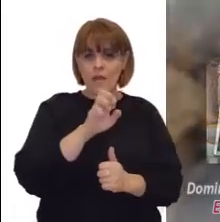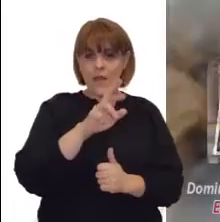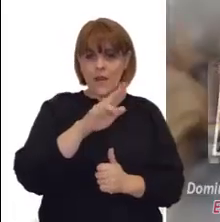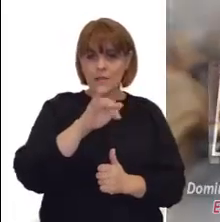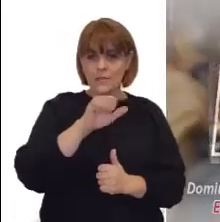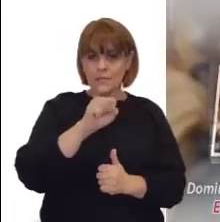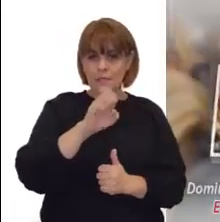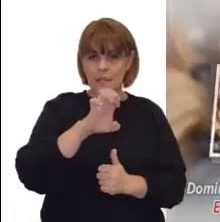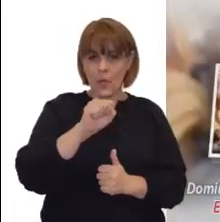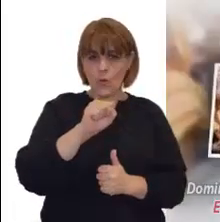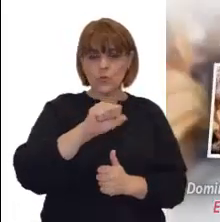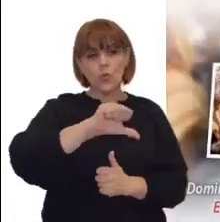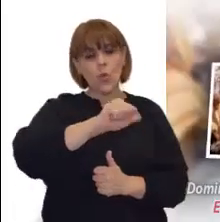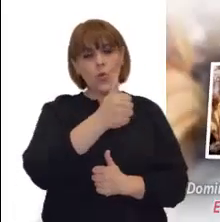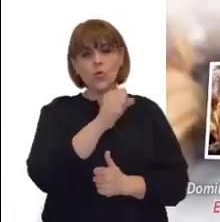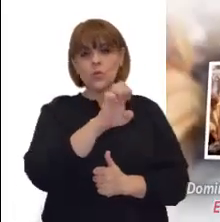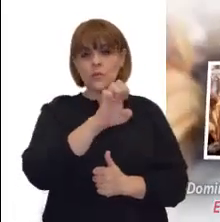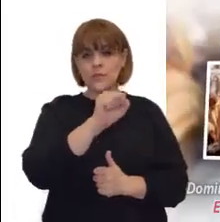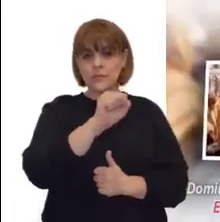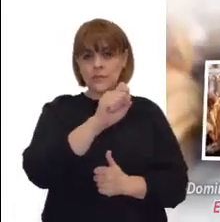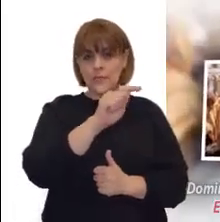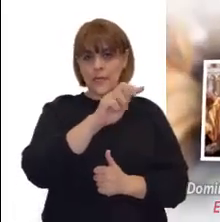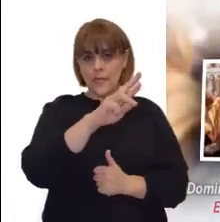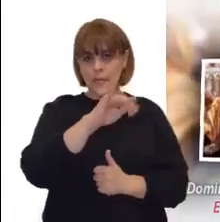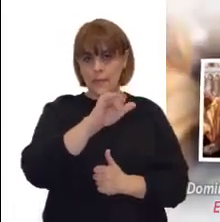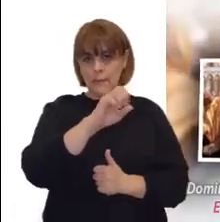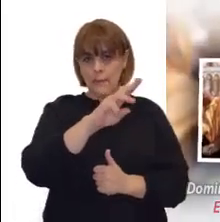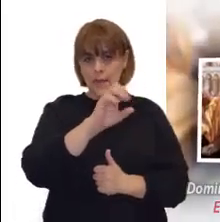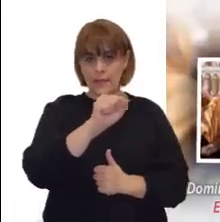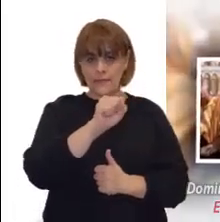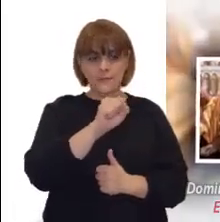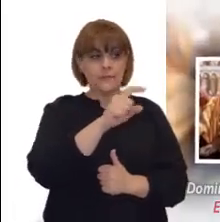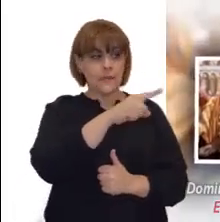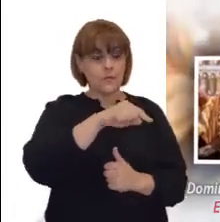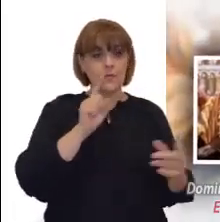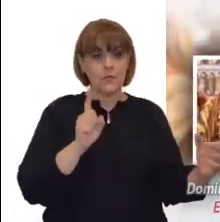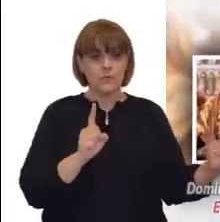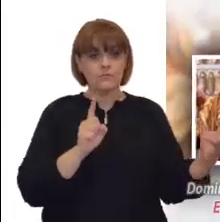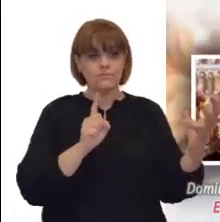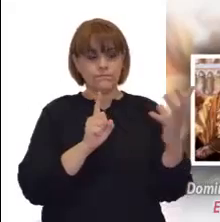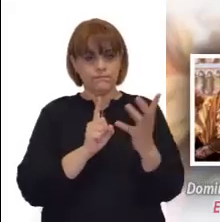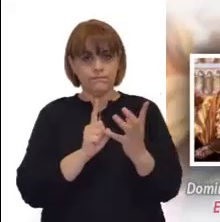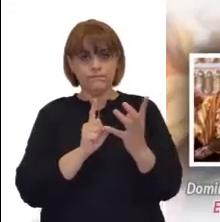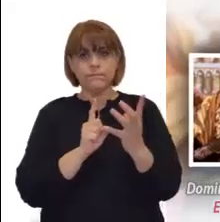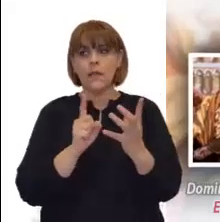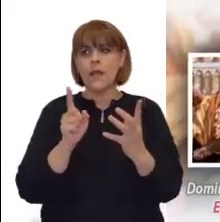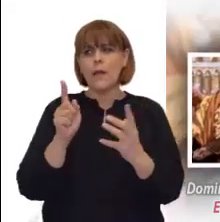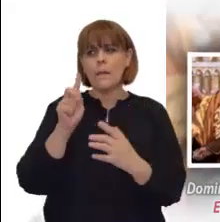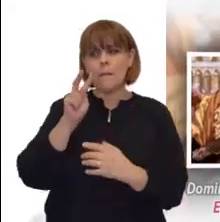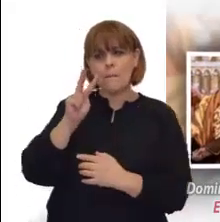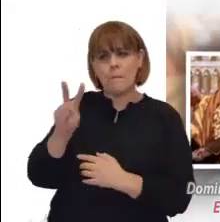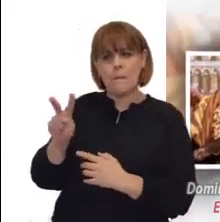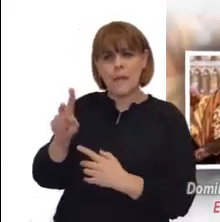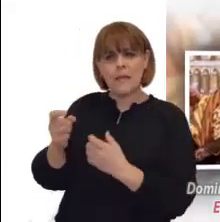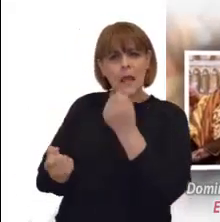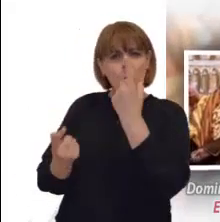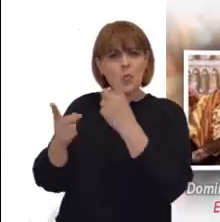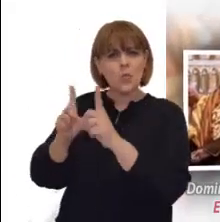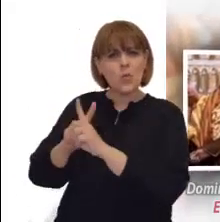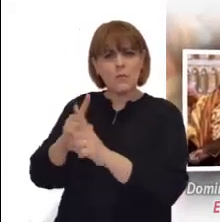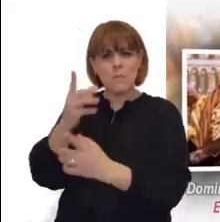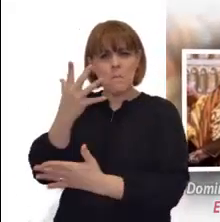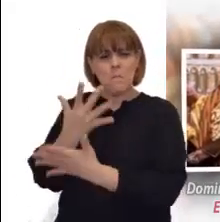impuras, es decir, sin haberse las lavado, los fariseos y los escribas le preguntaron, ¿Por qué tus